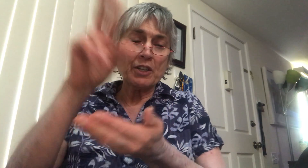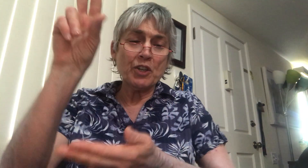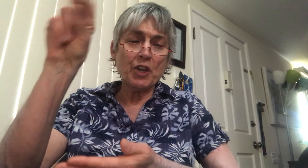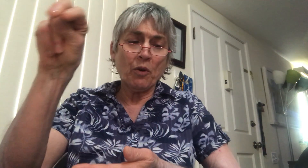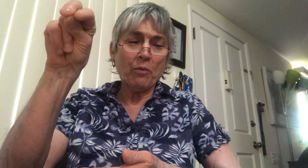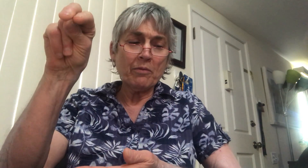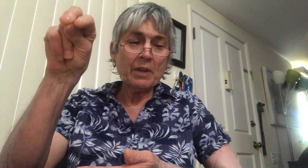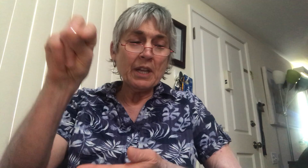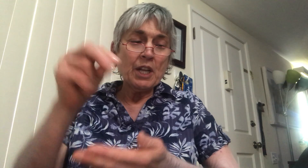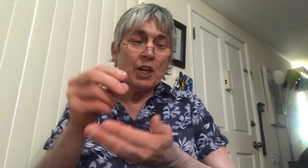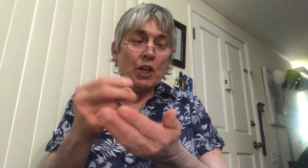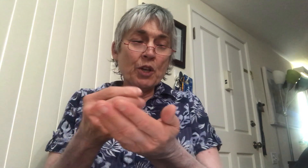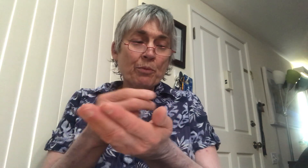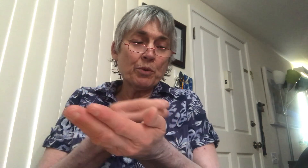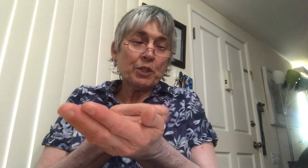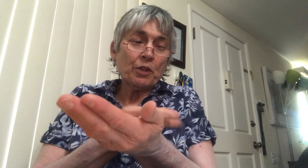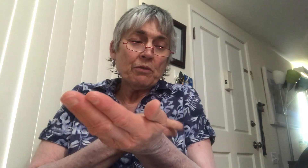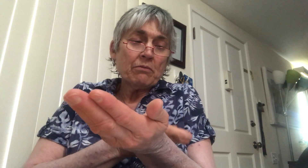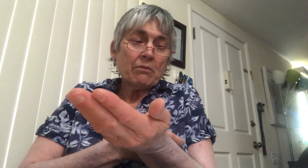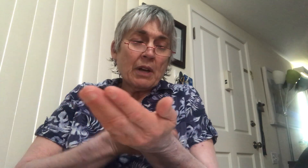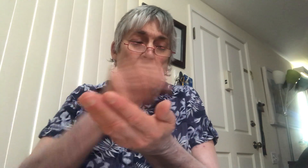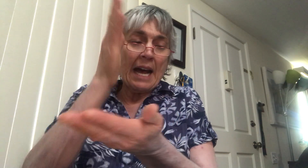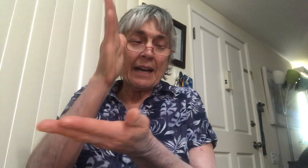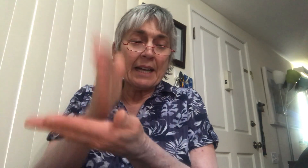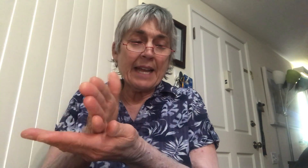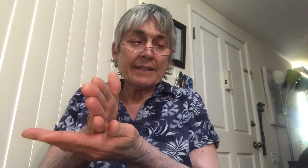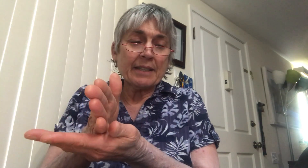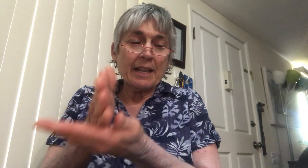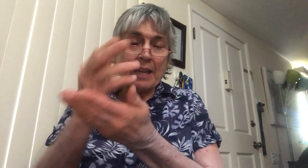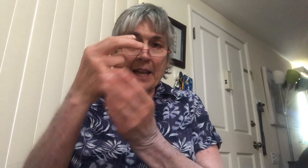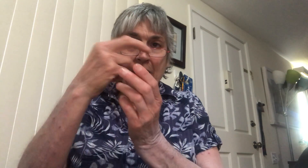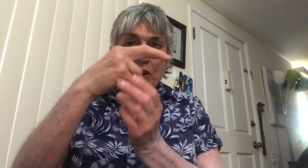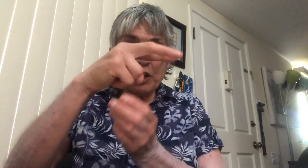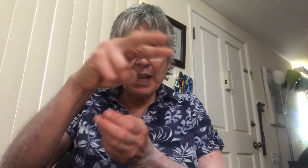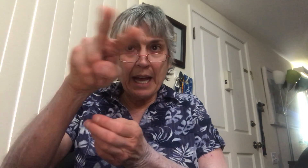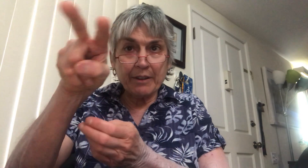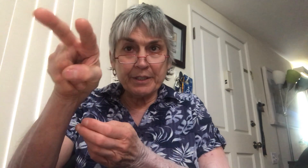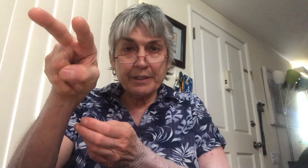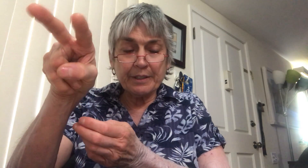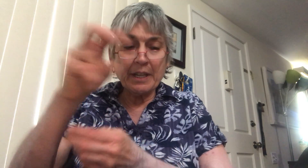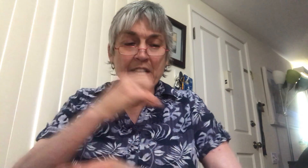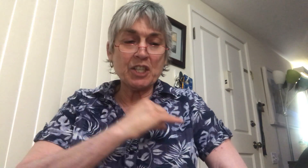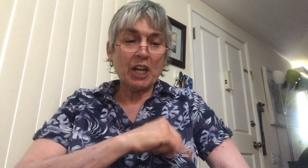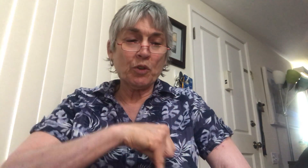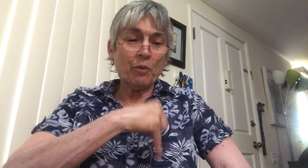non. Le mouton arrête et regarde à Jacob.